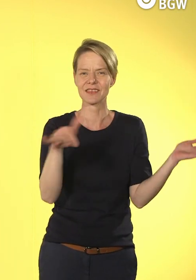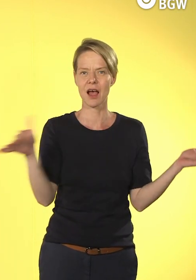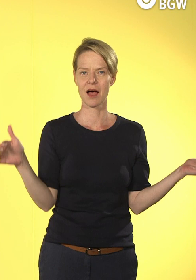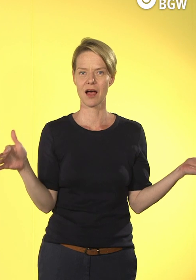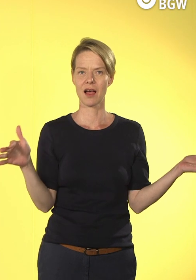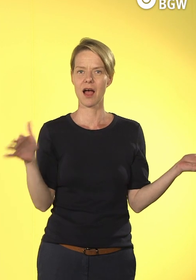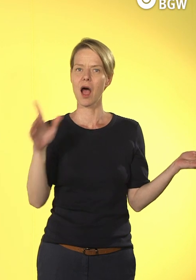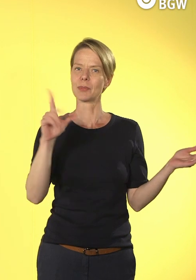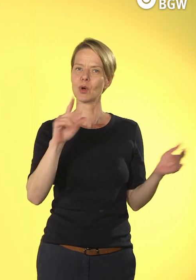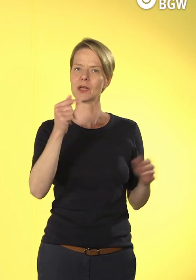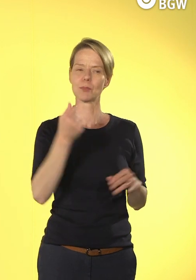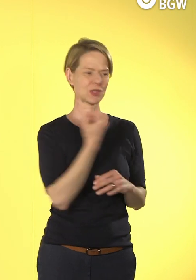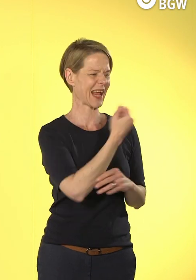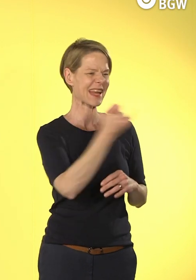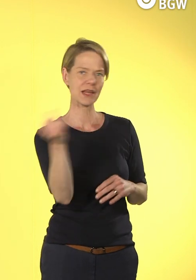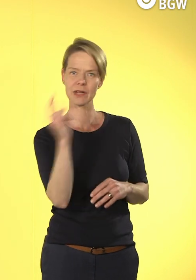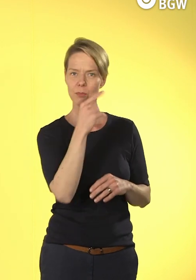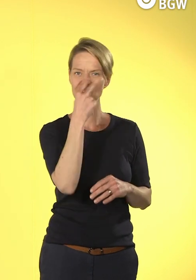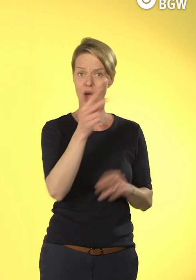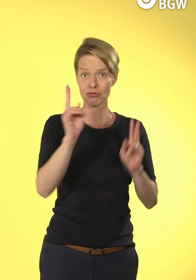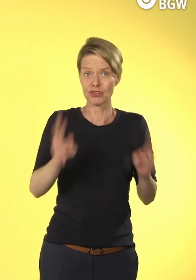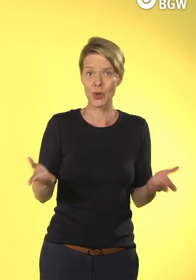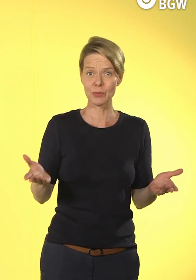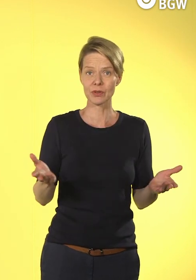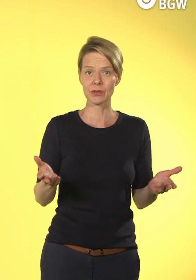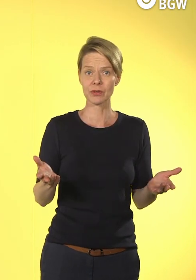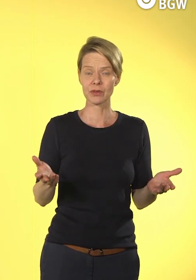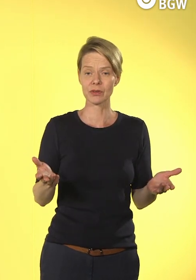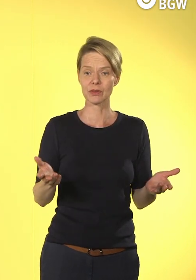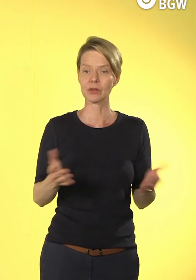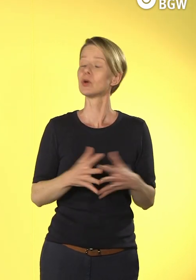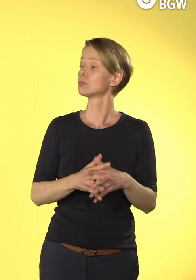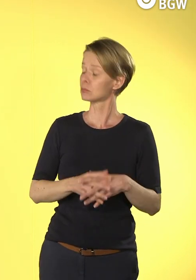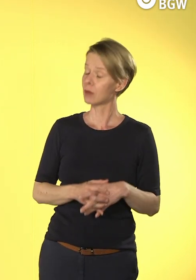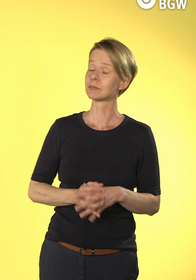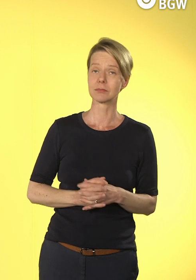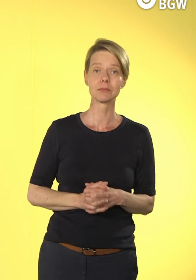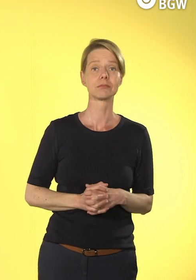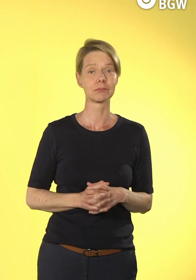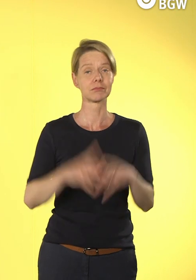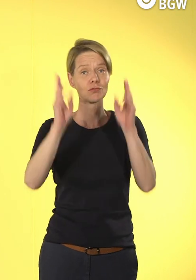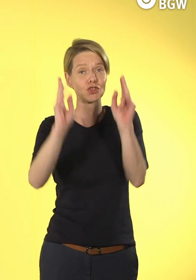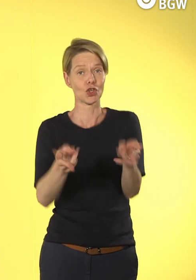richtigen Stelle abholen. Oder verstehe ich Sie da falsch? Nein, das ist absolut richtig.